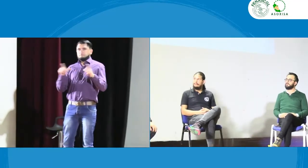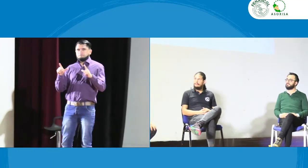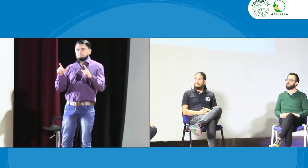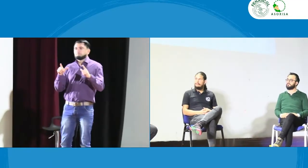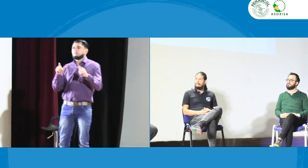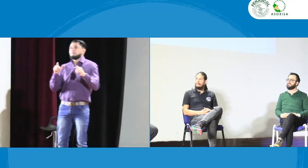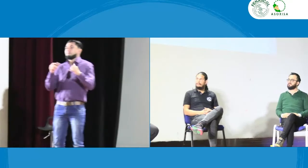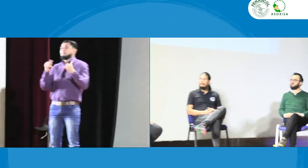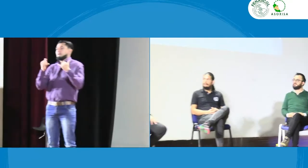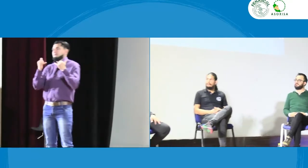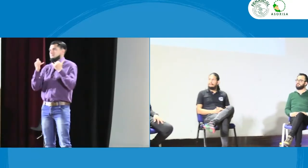bueno